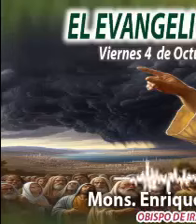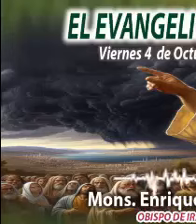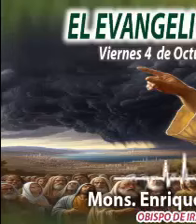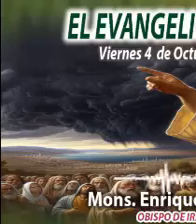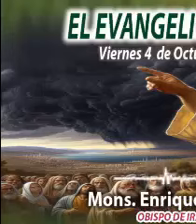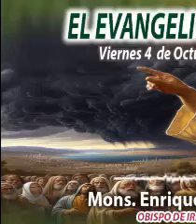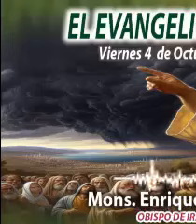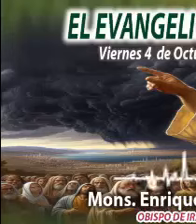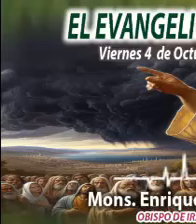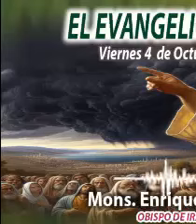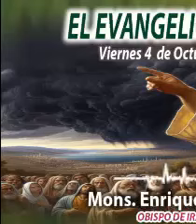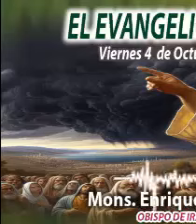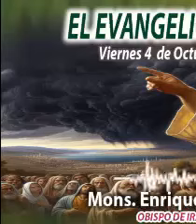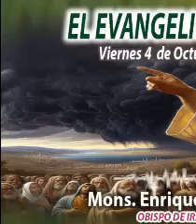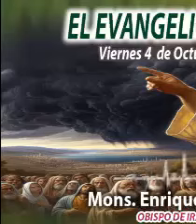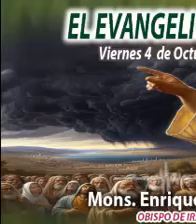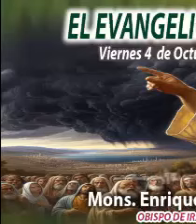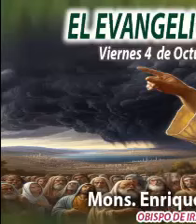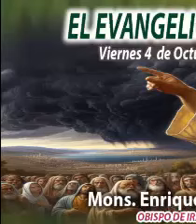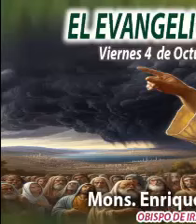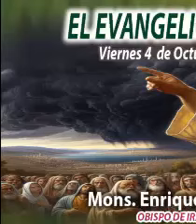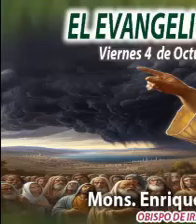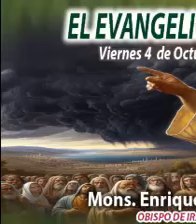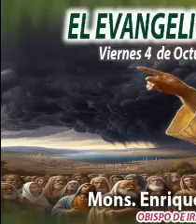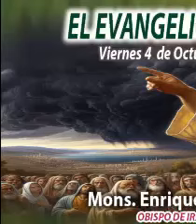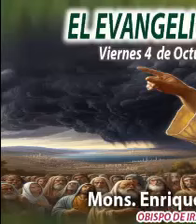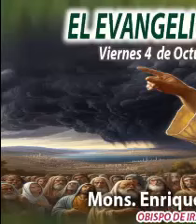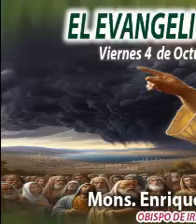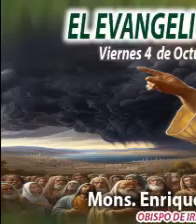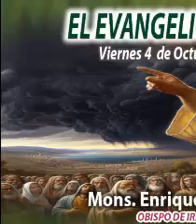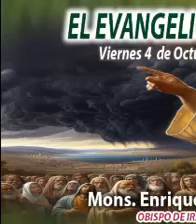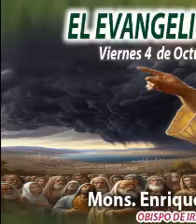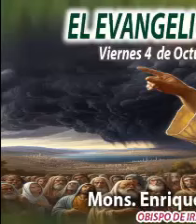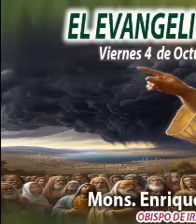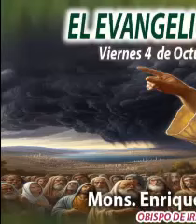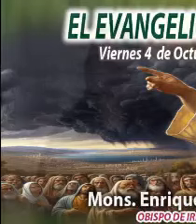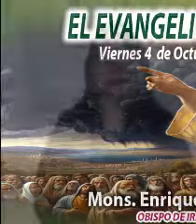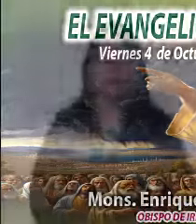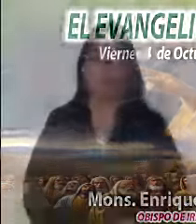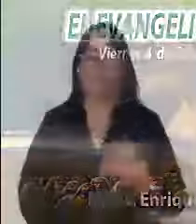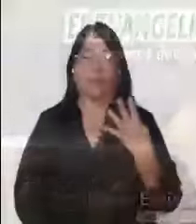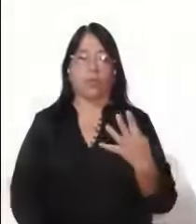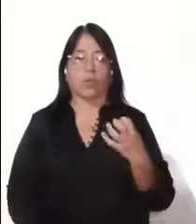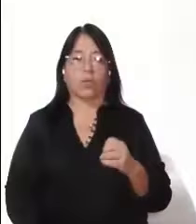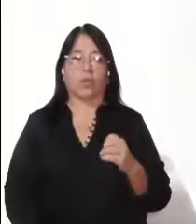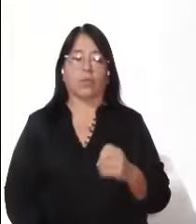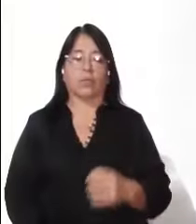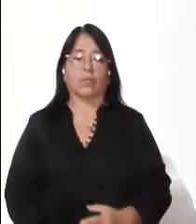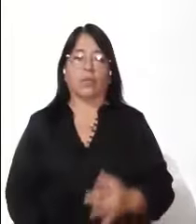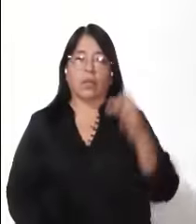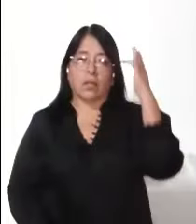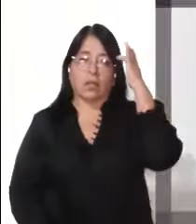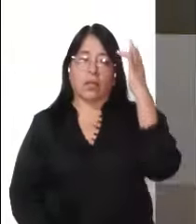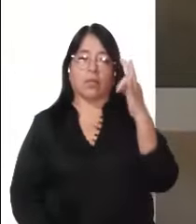Alimentame, sállame, acompáñame. 4 de